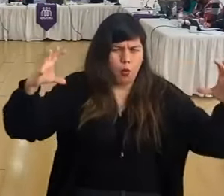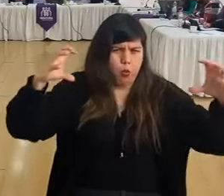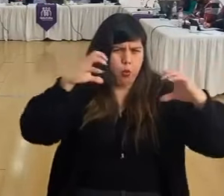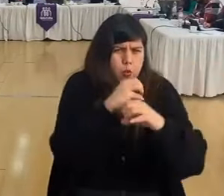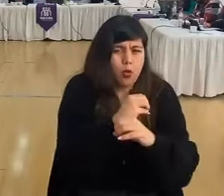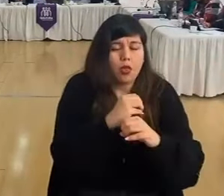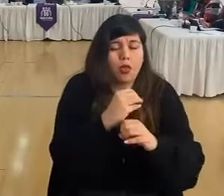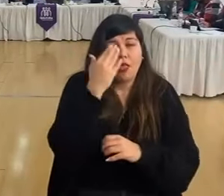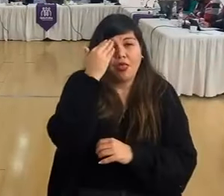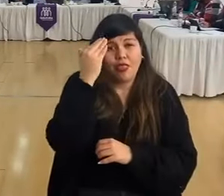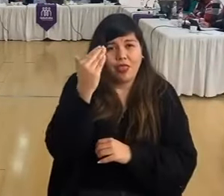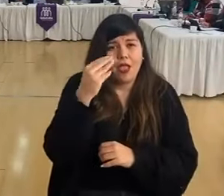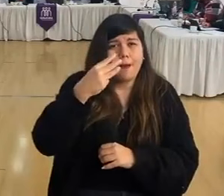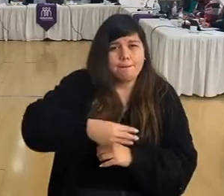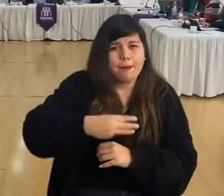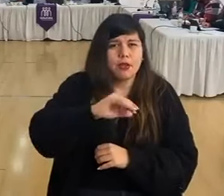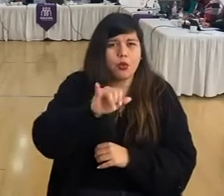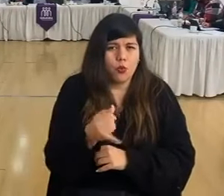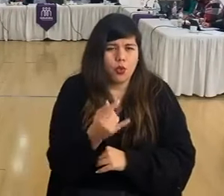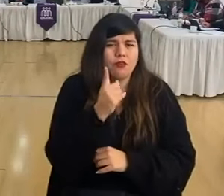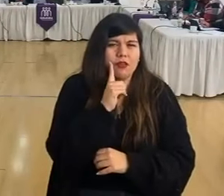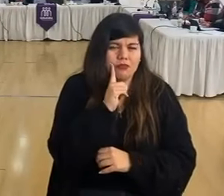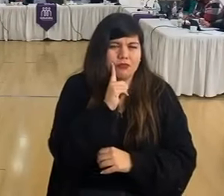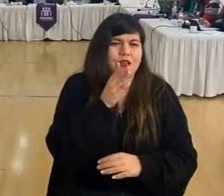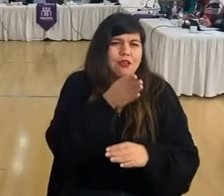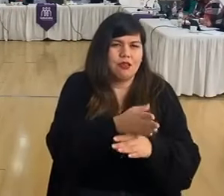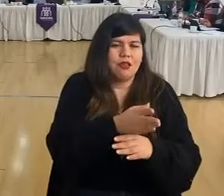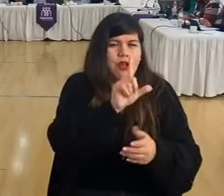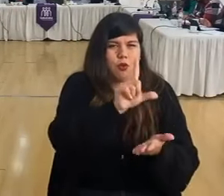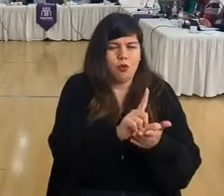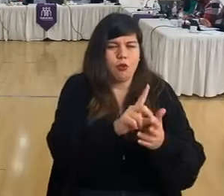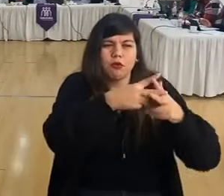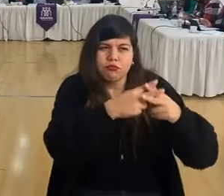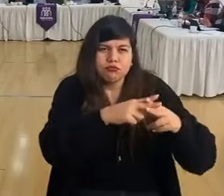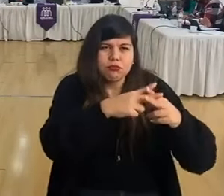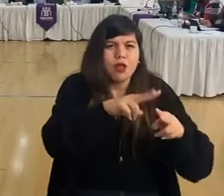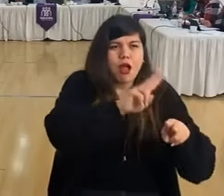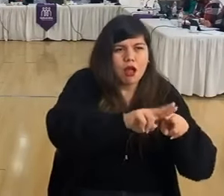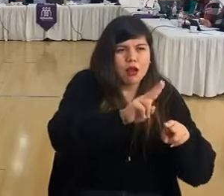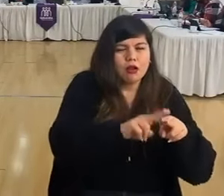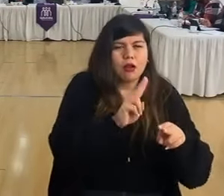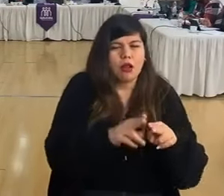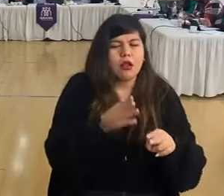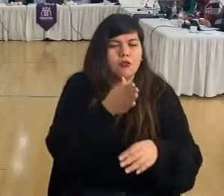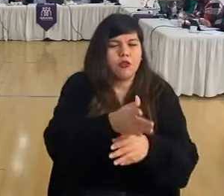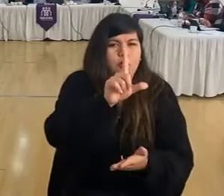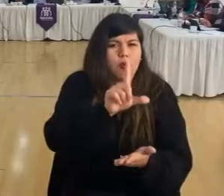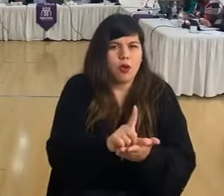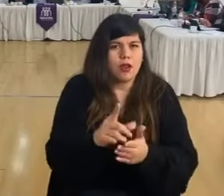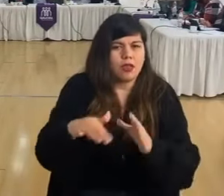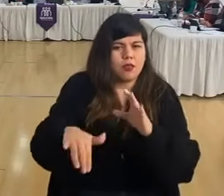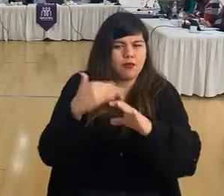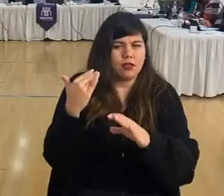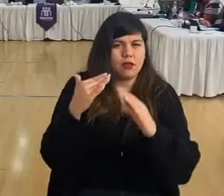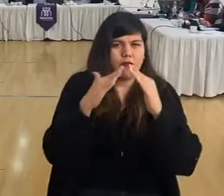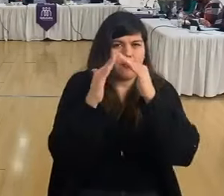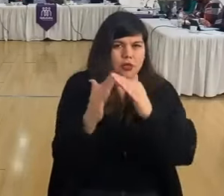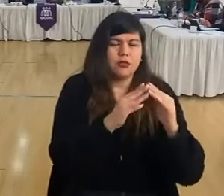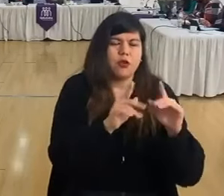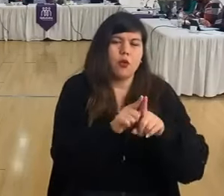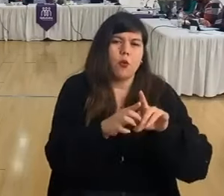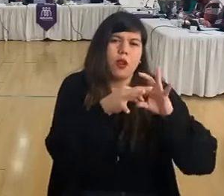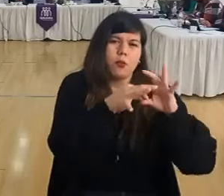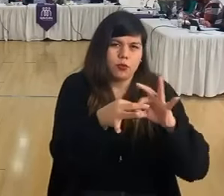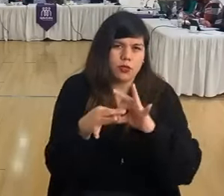que el día martes y jueves tienen operativo el terreno y se acudieron a los puntos a los cuales mencionaron que vecinos habían enviado. También les doy las gracias